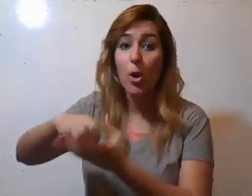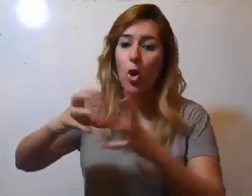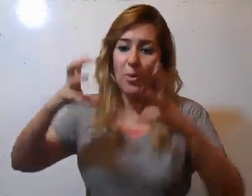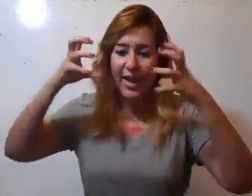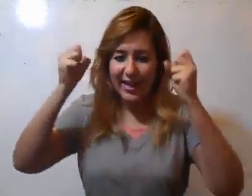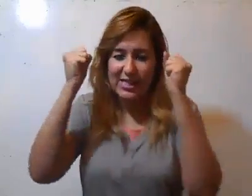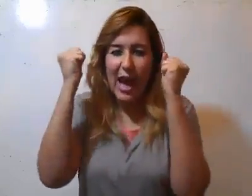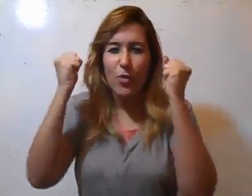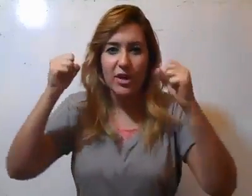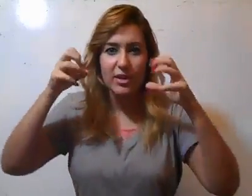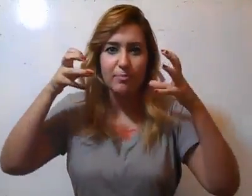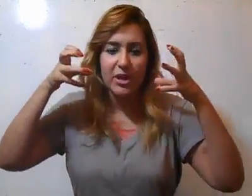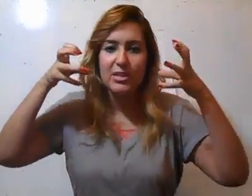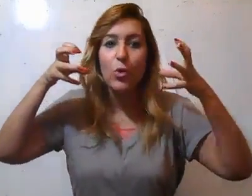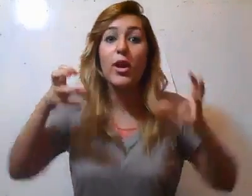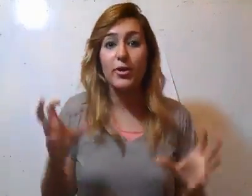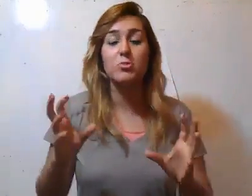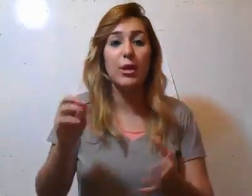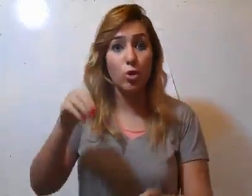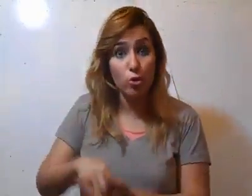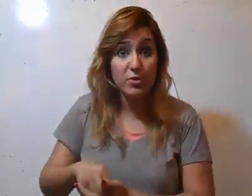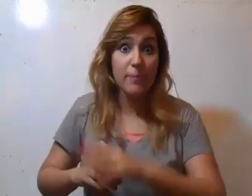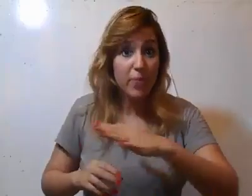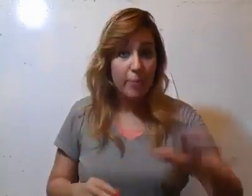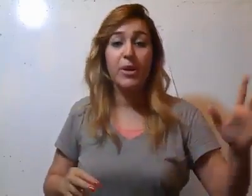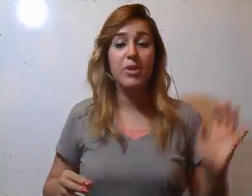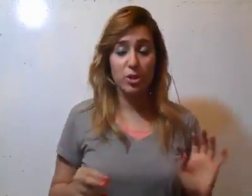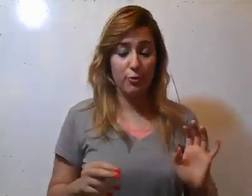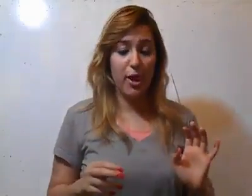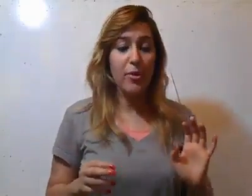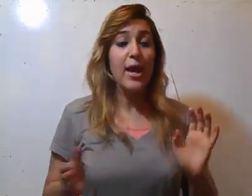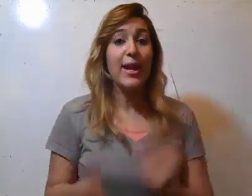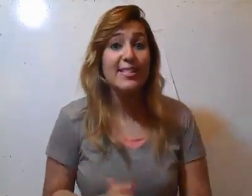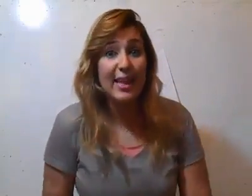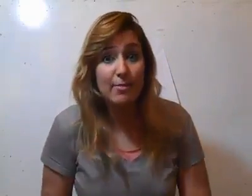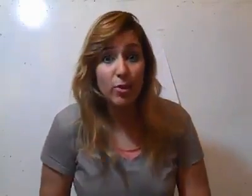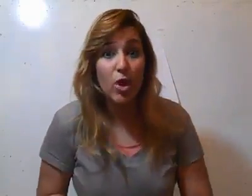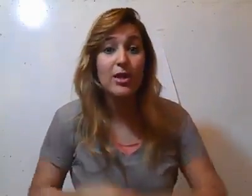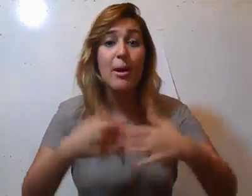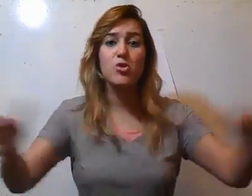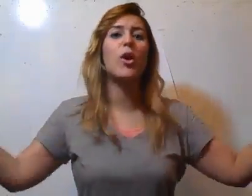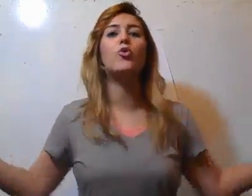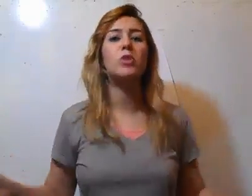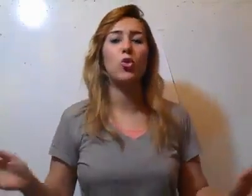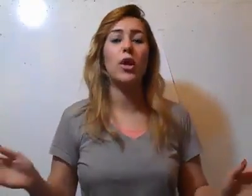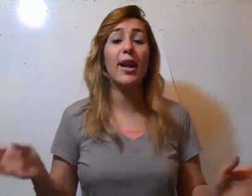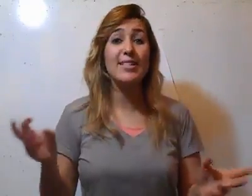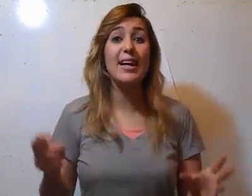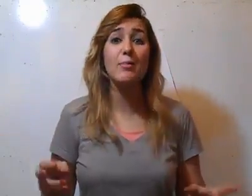و بيركز اوى بيدي كل اللي انا ارجو بتاعكم للروم دي بيبقى شطر فيها اللي انا انا عايز اتكلم عنه النهاردة مش ولا روم من دول اللي انا عايز اتكلم